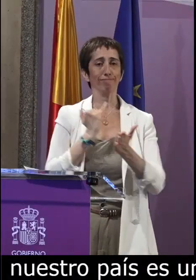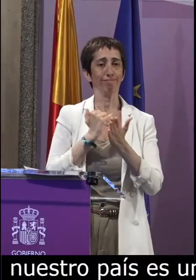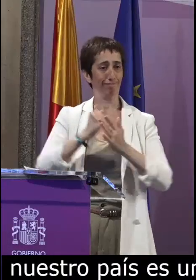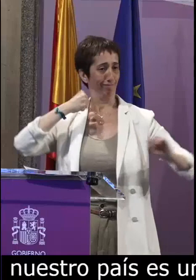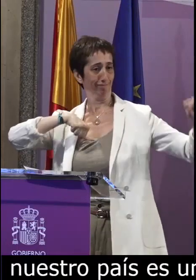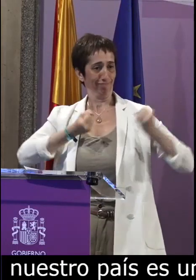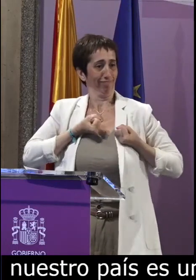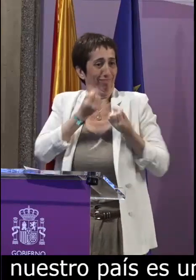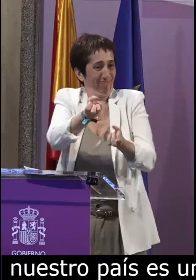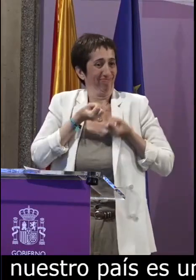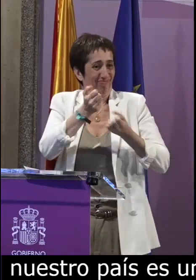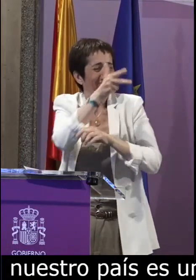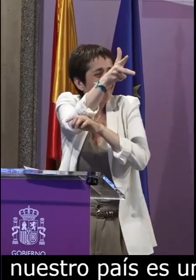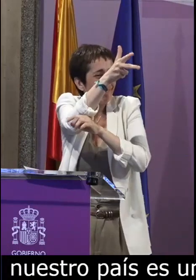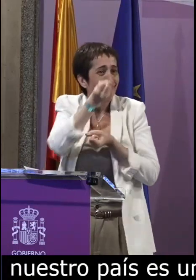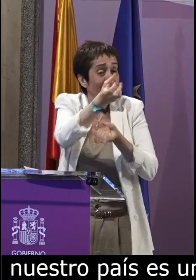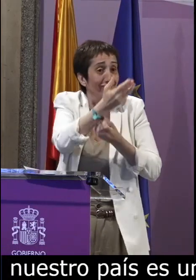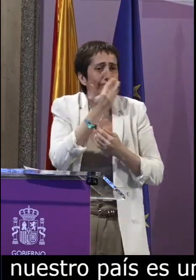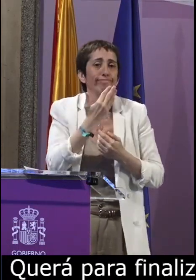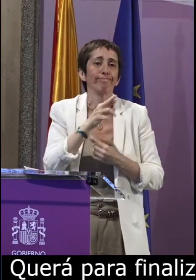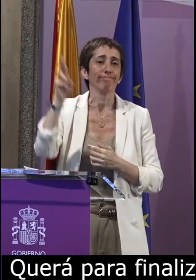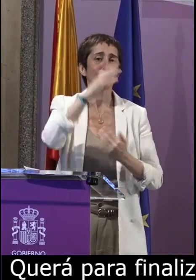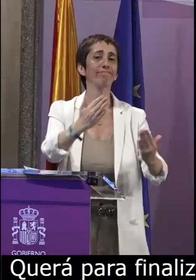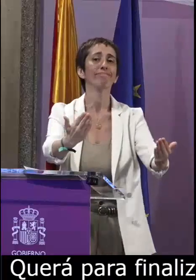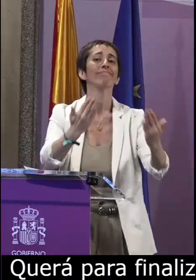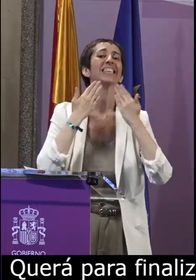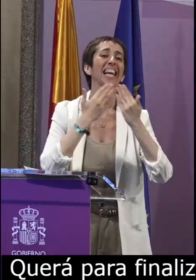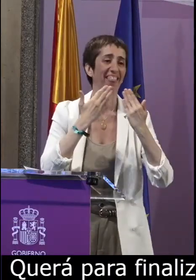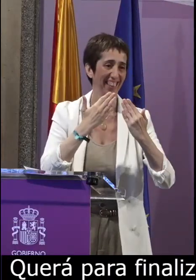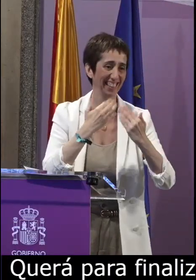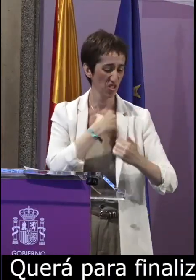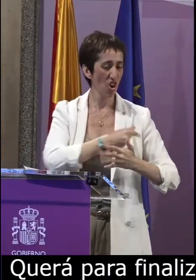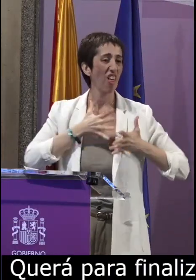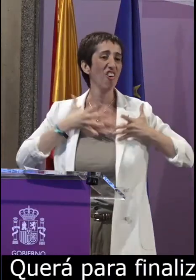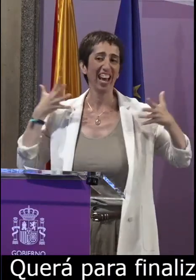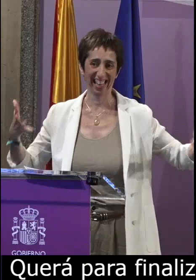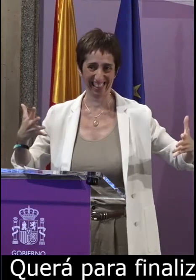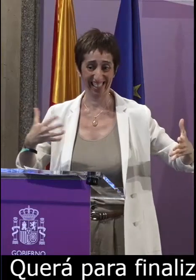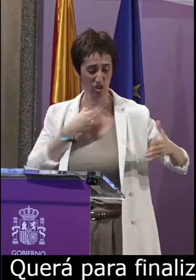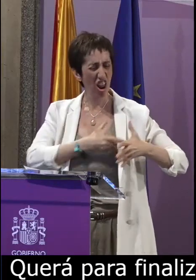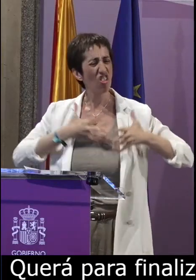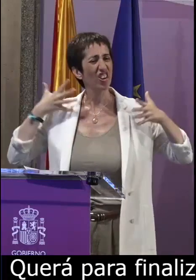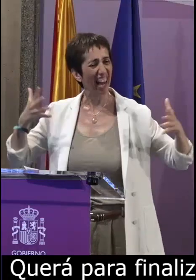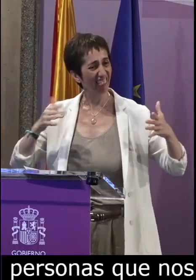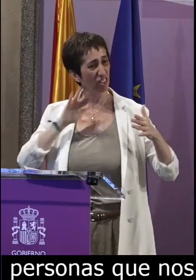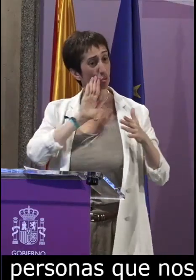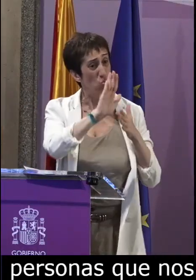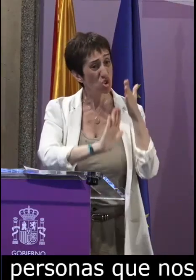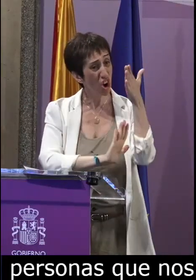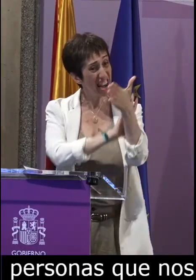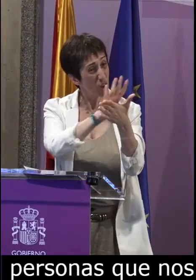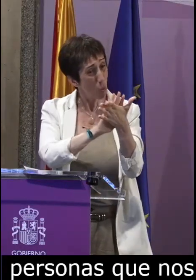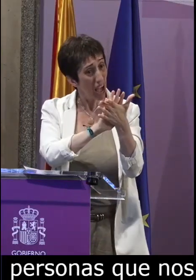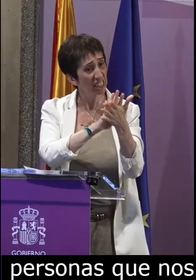tienen su papel han tenido su papel en esta investigación y quiero reiterar las gracias de corazón